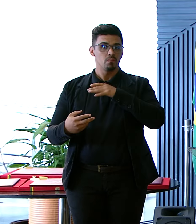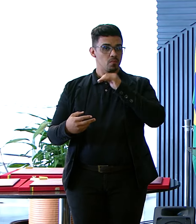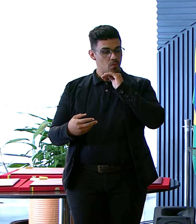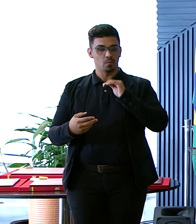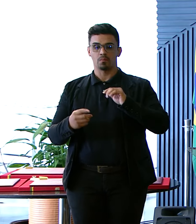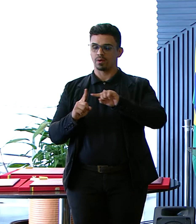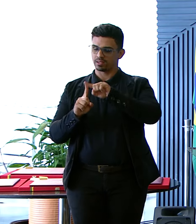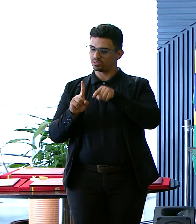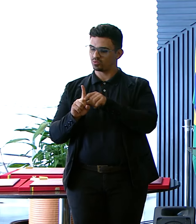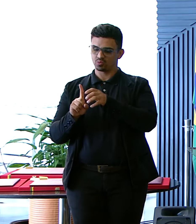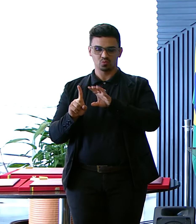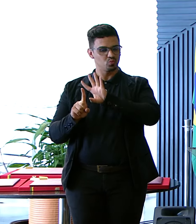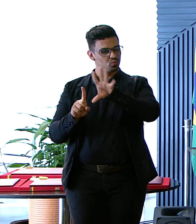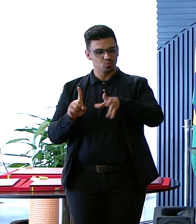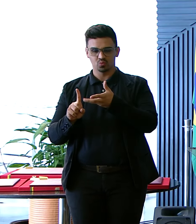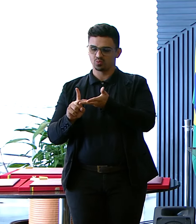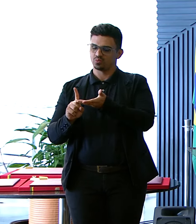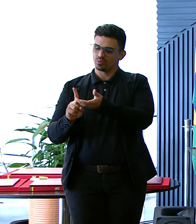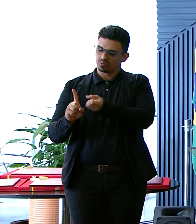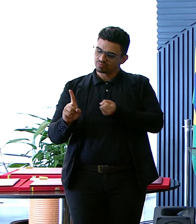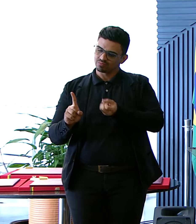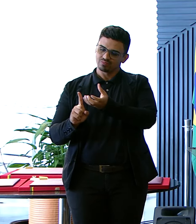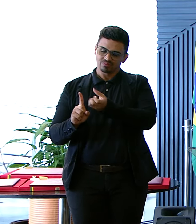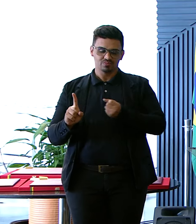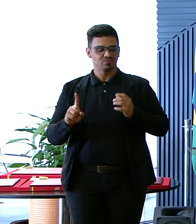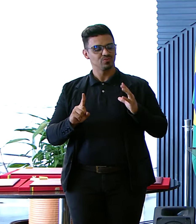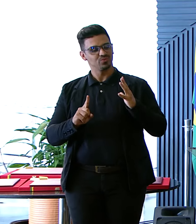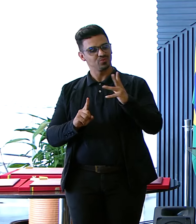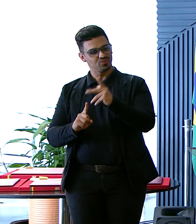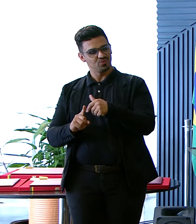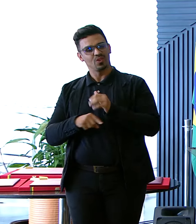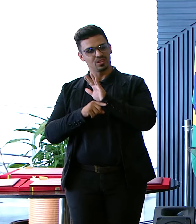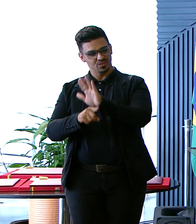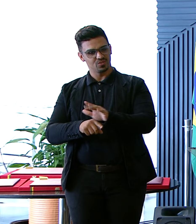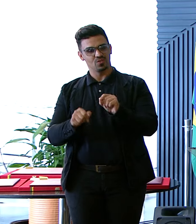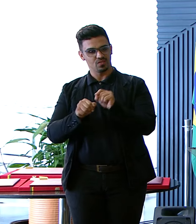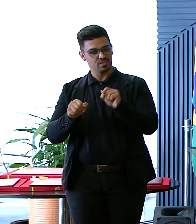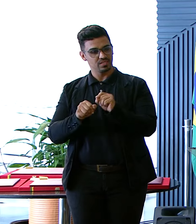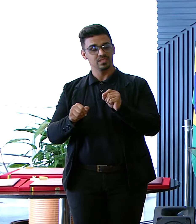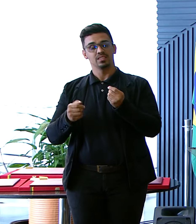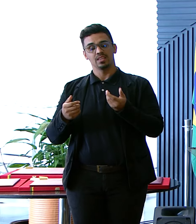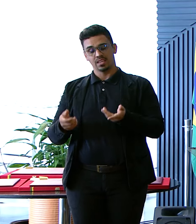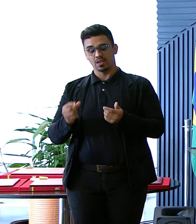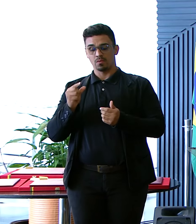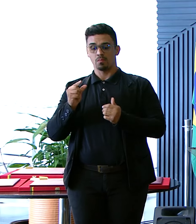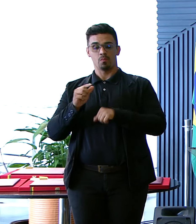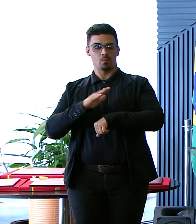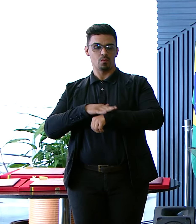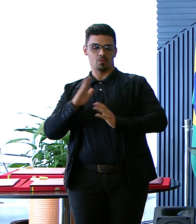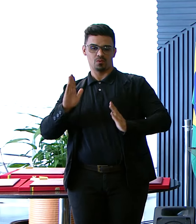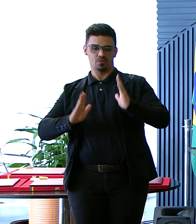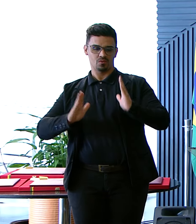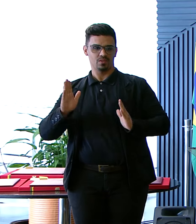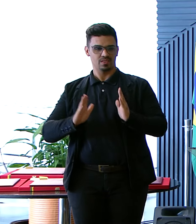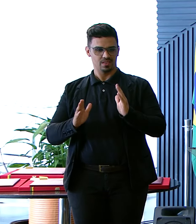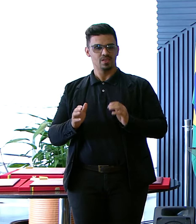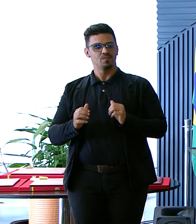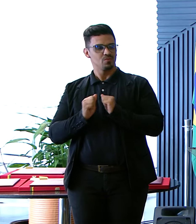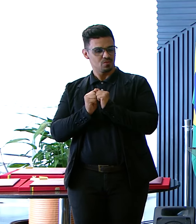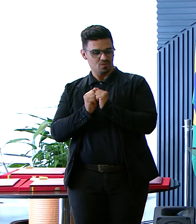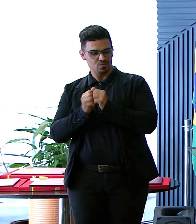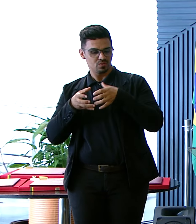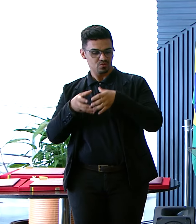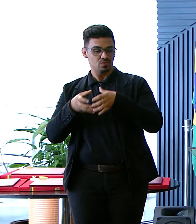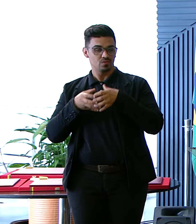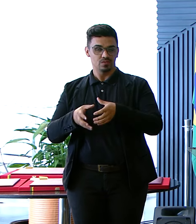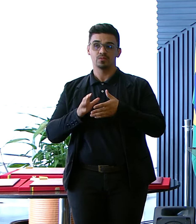netos E conviveu Intensamente Com eles Mesmo que por pouco tempo Mas eu acredito Que todos